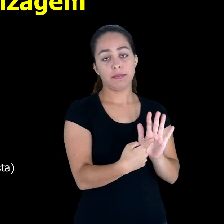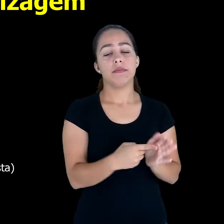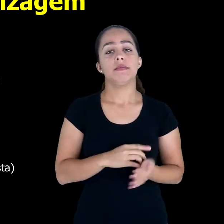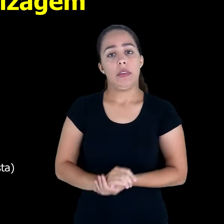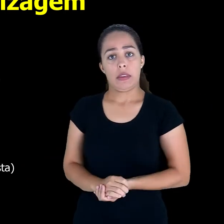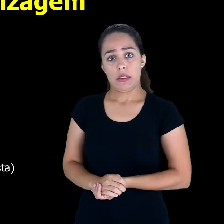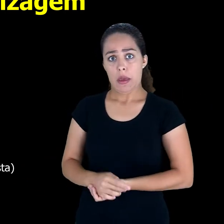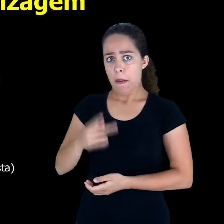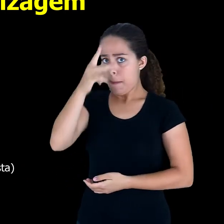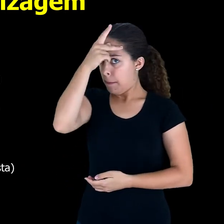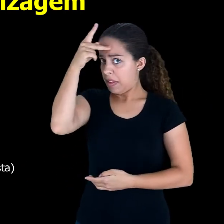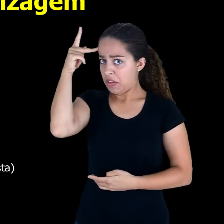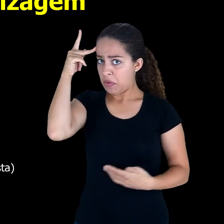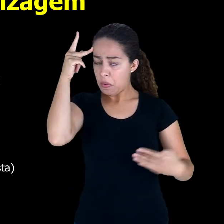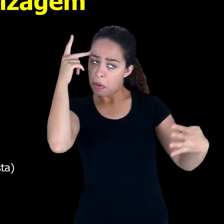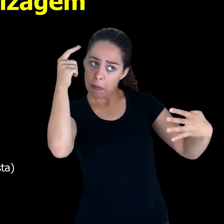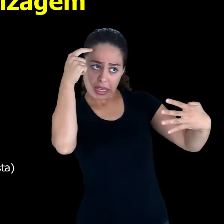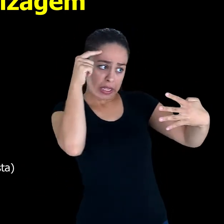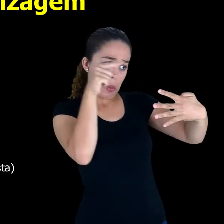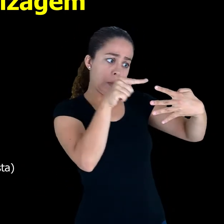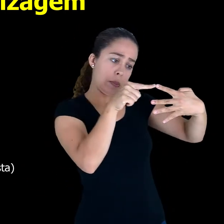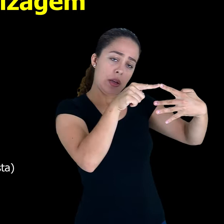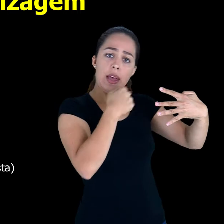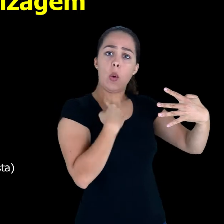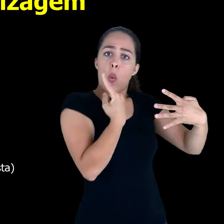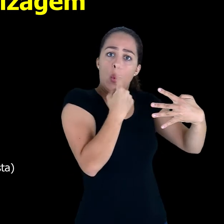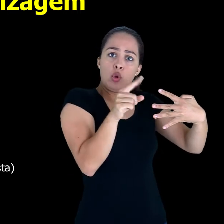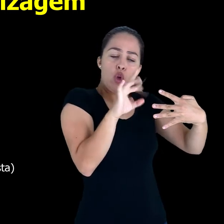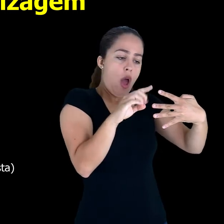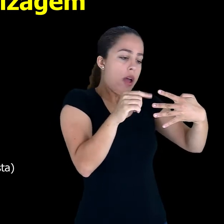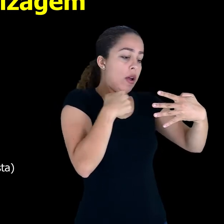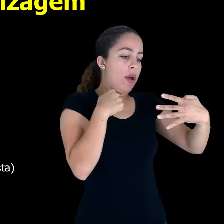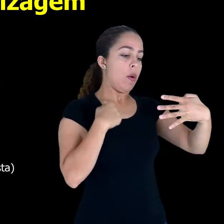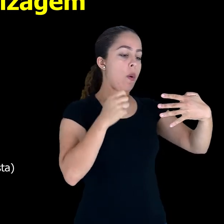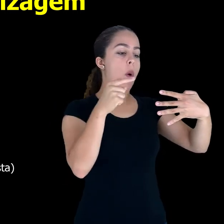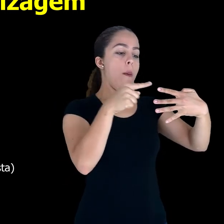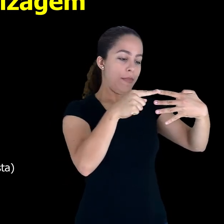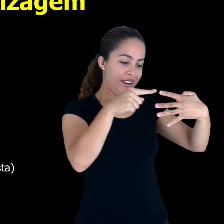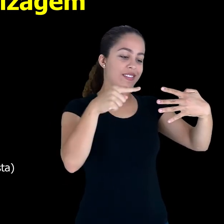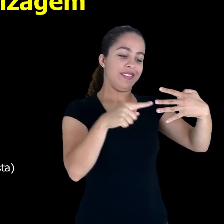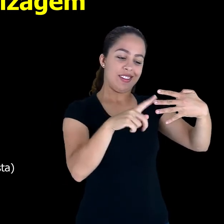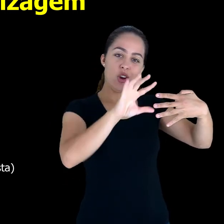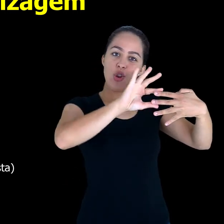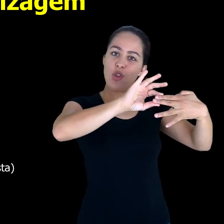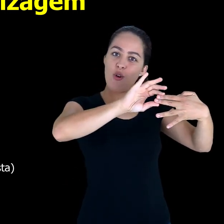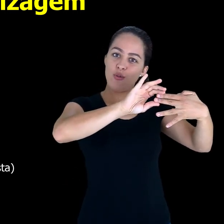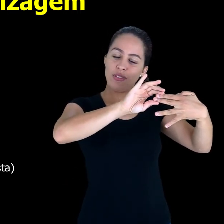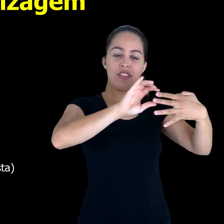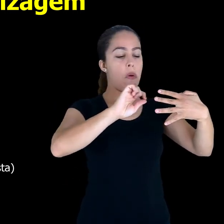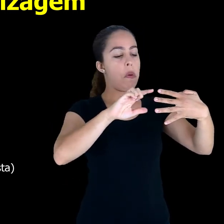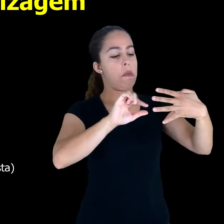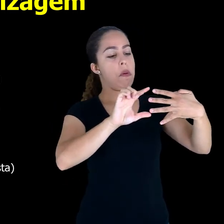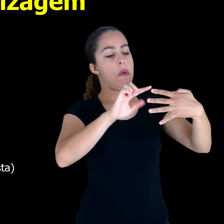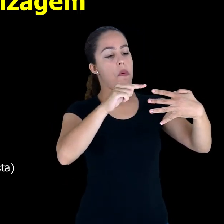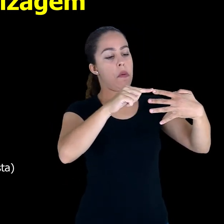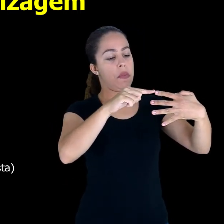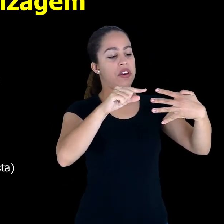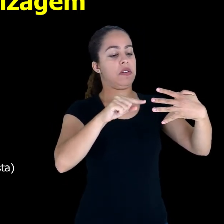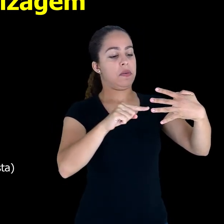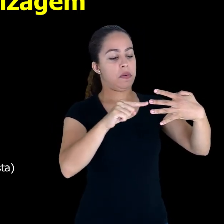E não necessariamente o indivíduo, ele se encaixa em apenas um. Ele pode transitar por esses diversos